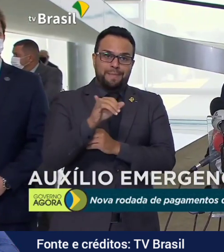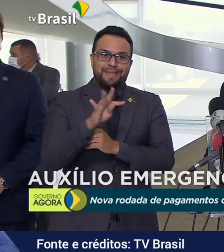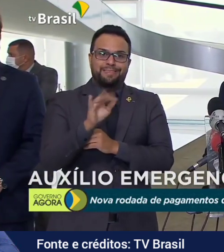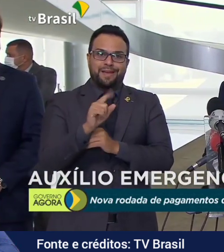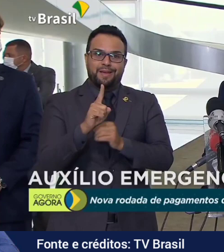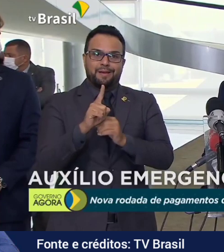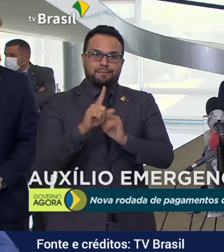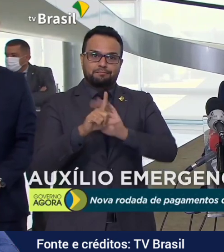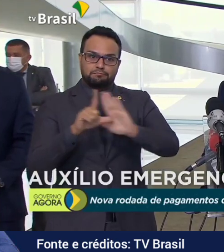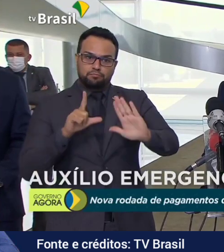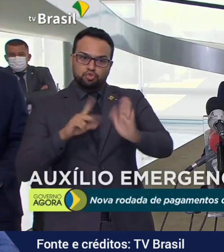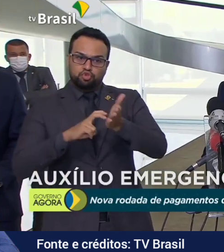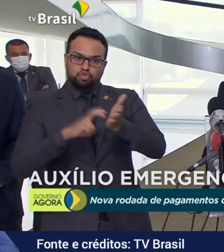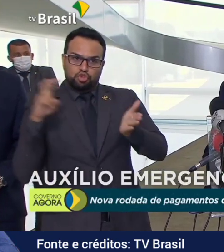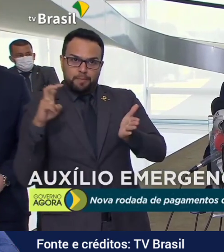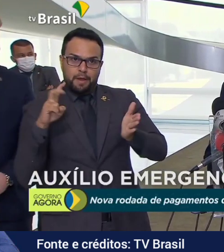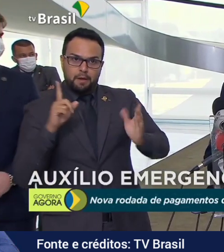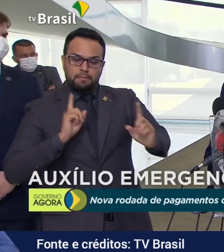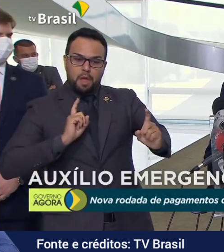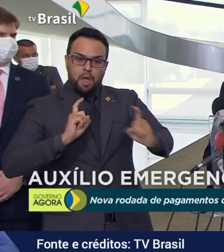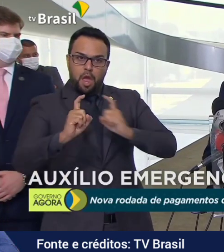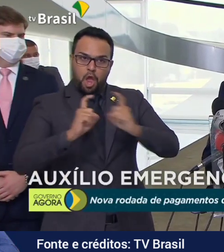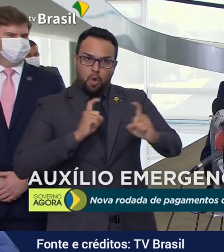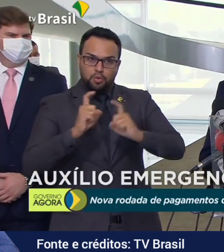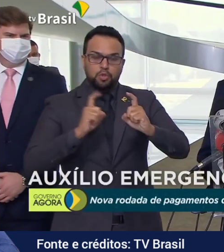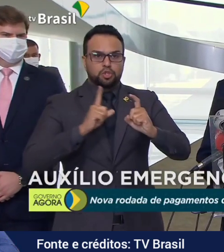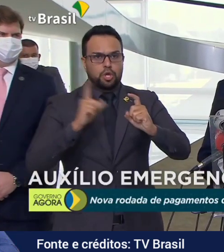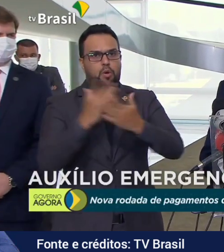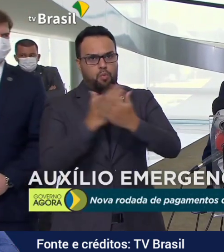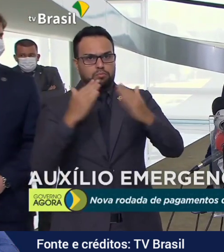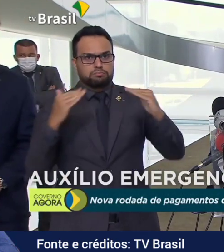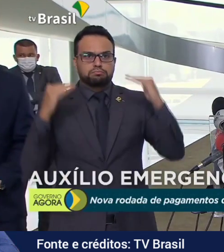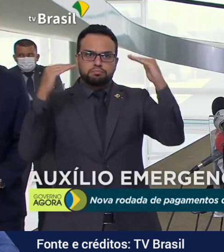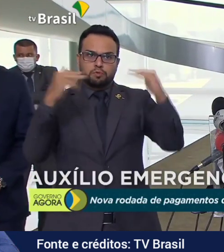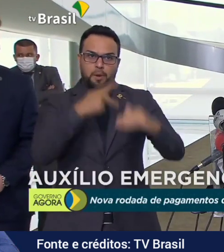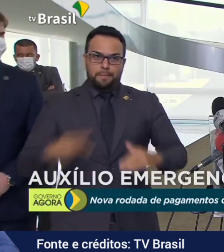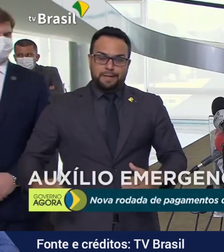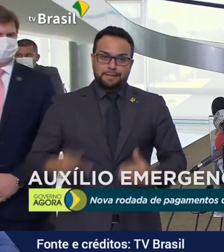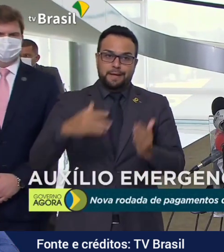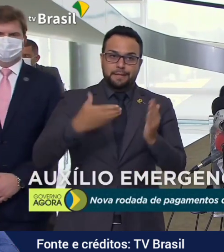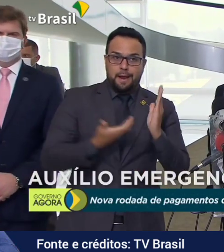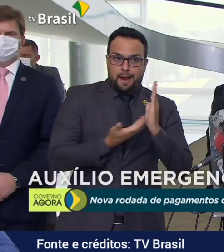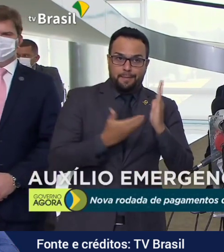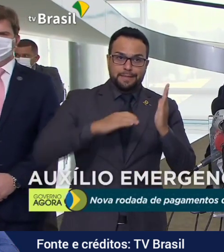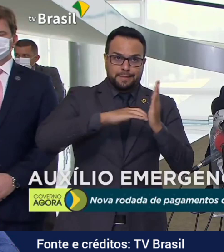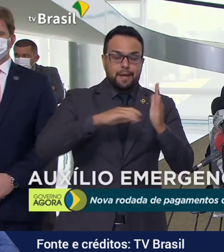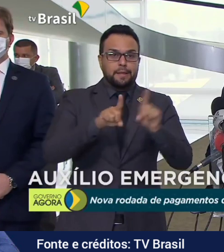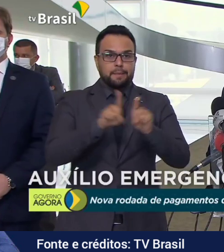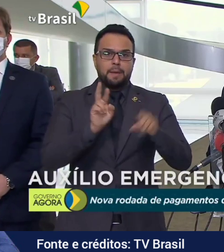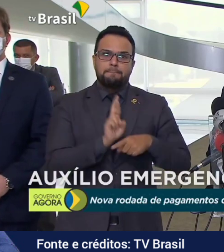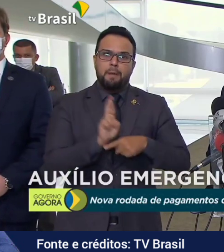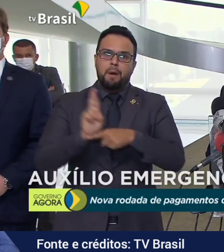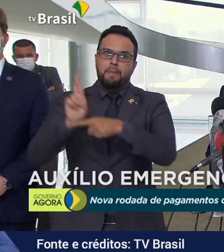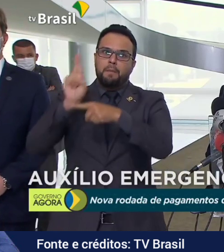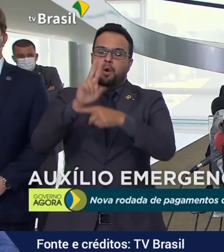com as autoridades previstas, presidente da Câmara, do Senado, representantes de outras instituições,